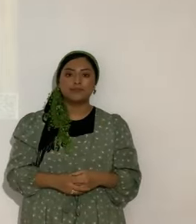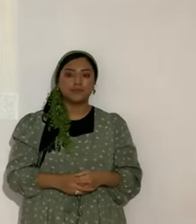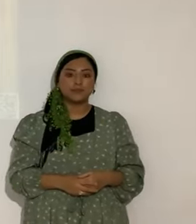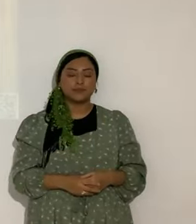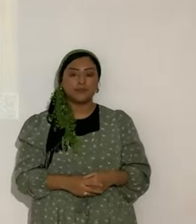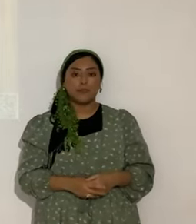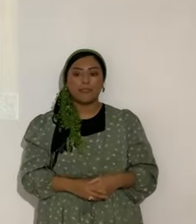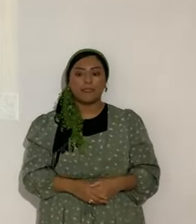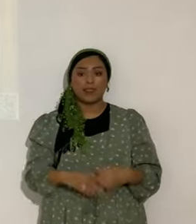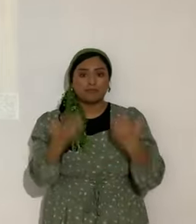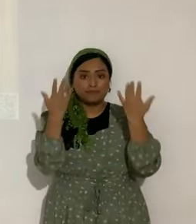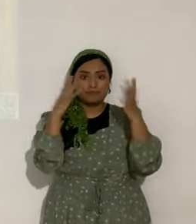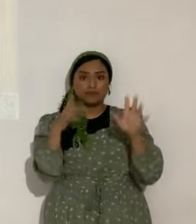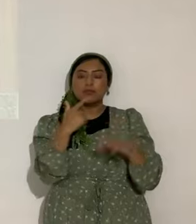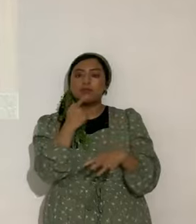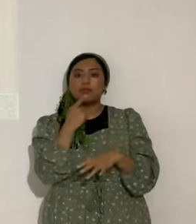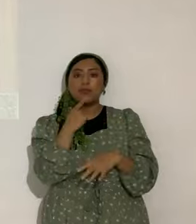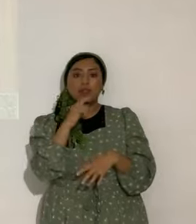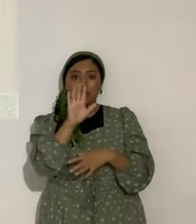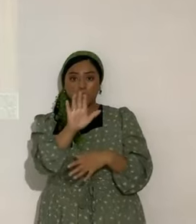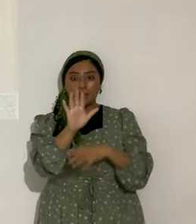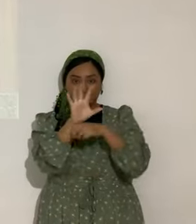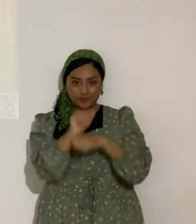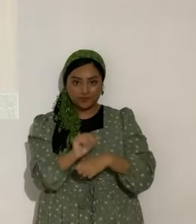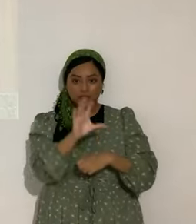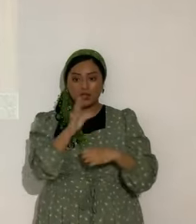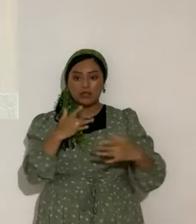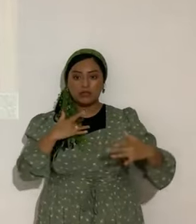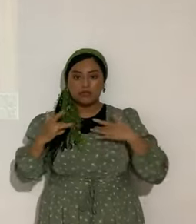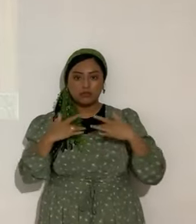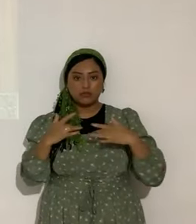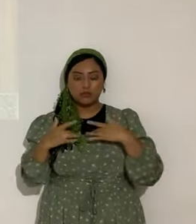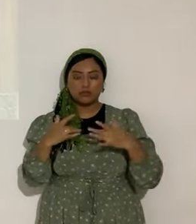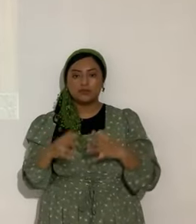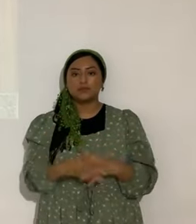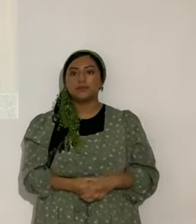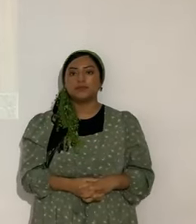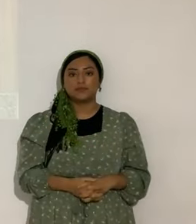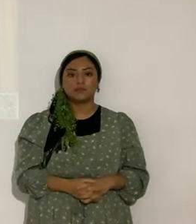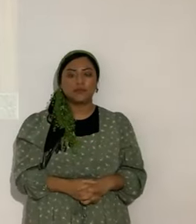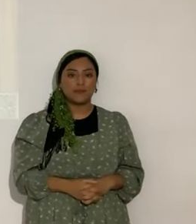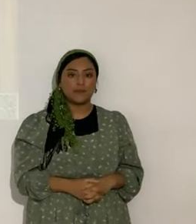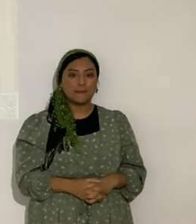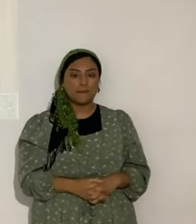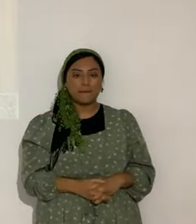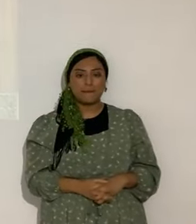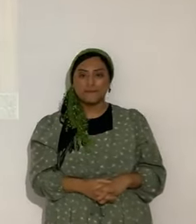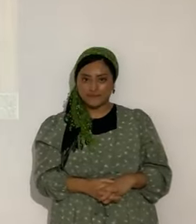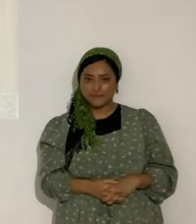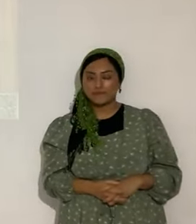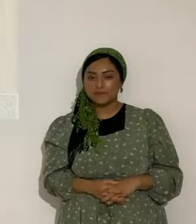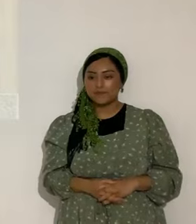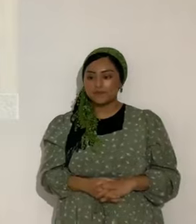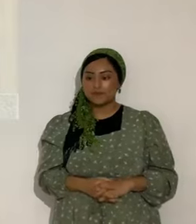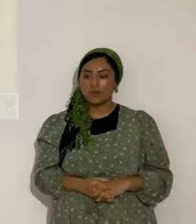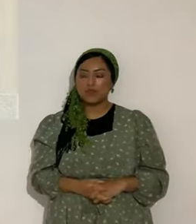Ya lo he dicho. tú controles tus emociones. Y no las emociones te controlen a ti. ¿De acuerdo? ¿De Bueno.